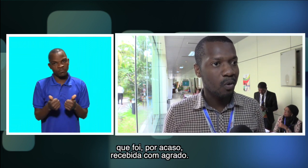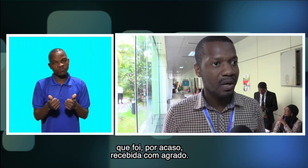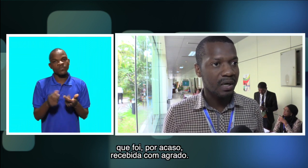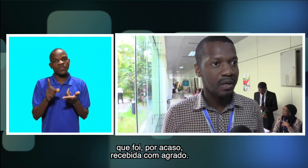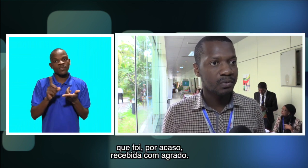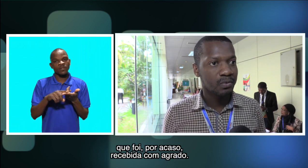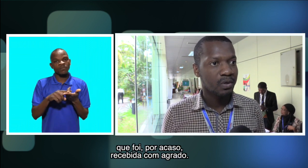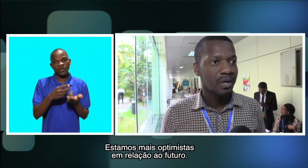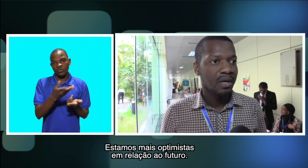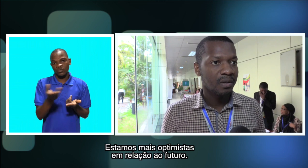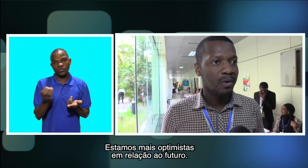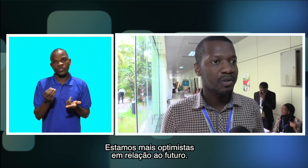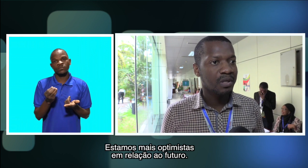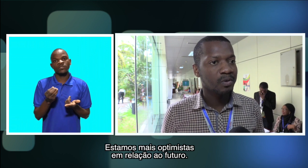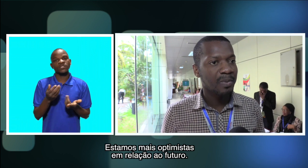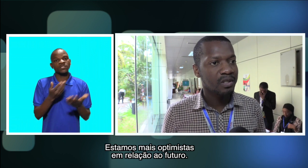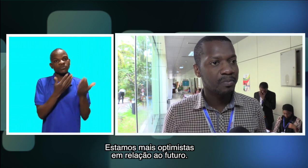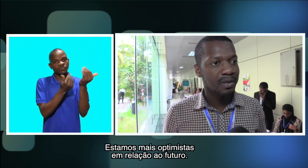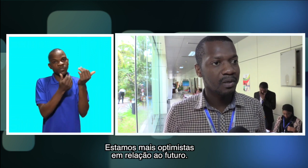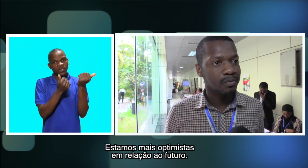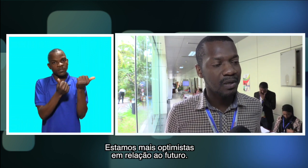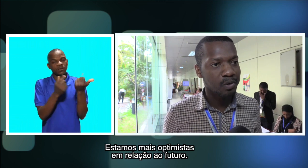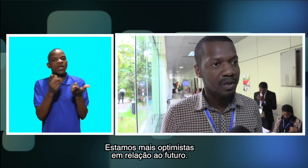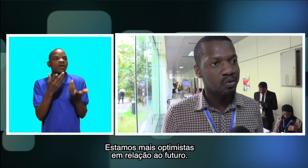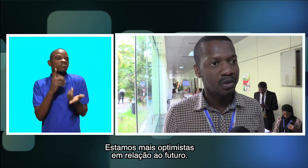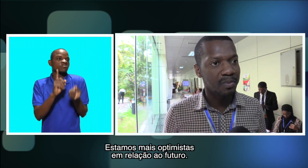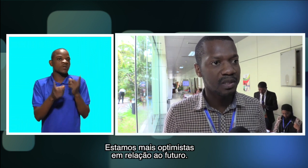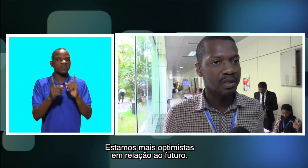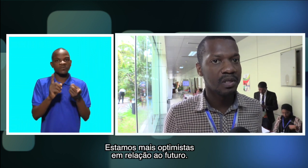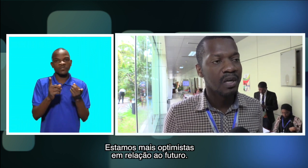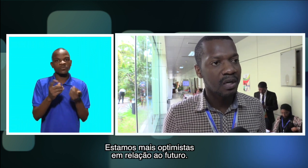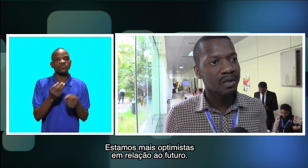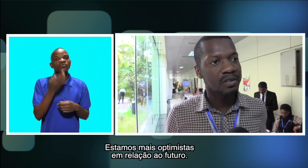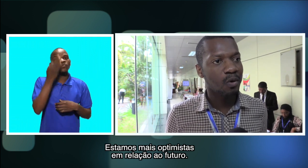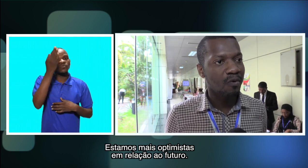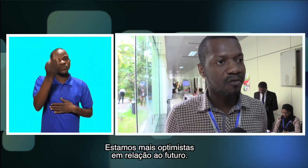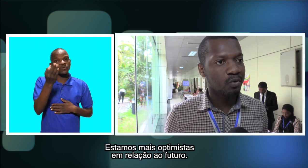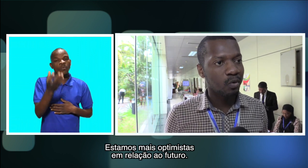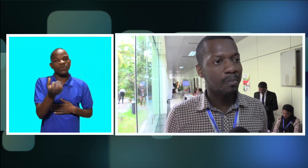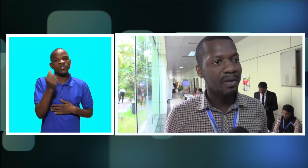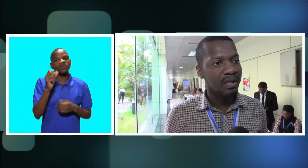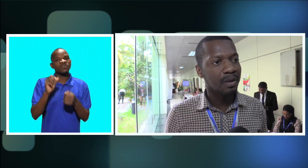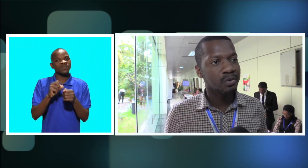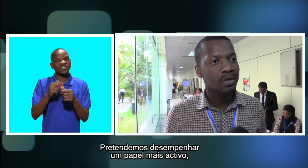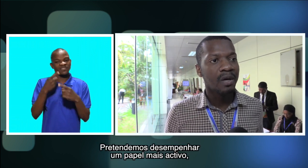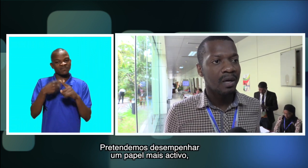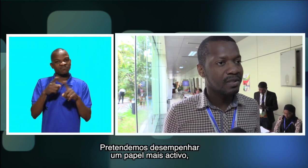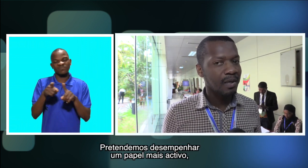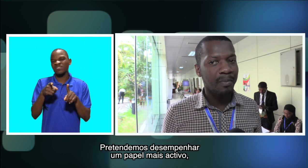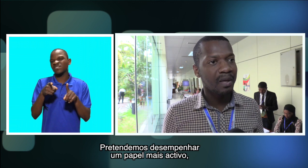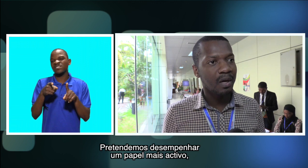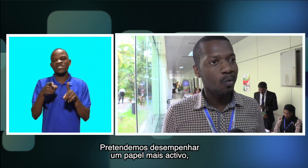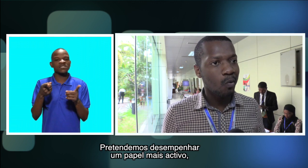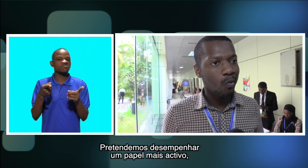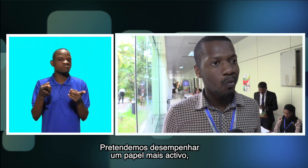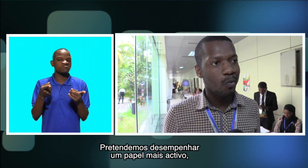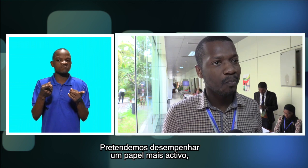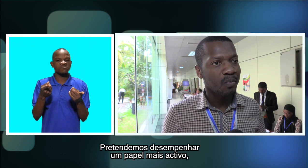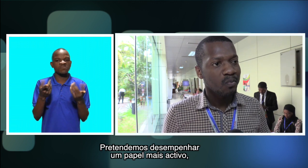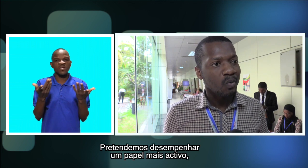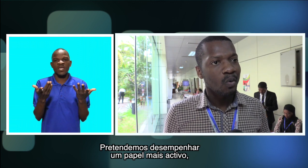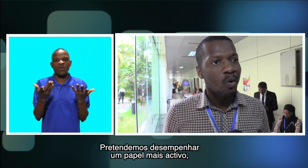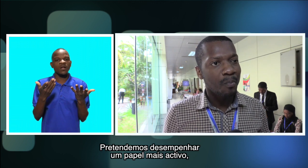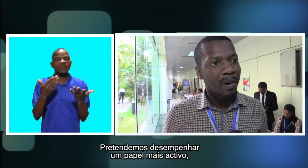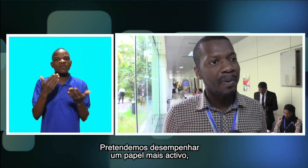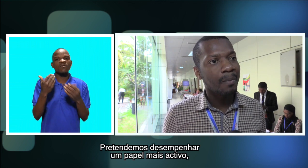muito bom agrado Então estamos mais otimistas Em relação ao futuro E pretendemos desempenhar Um